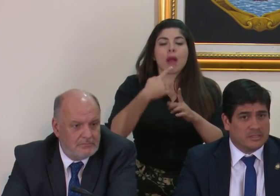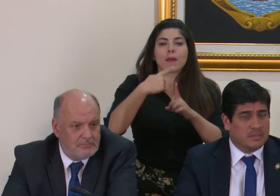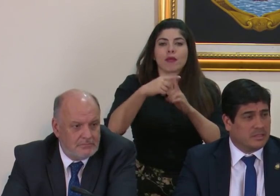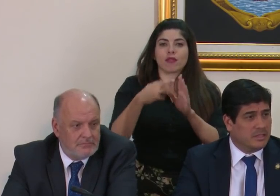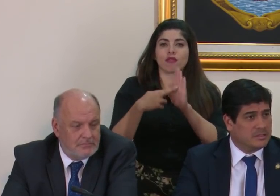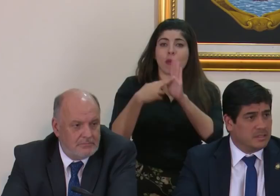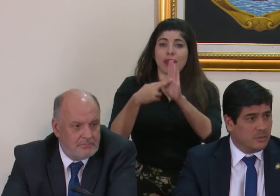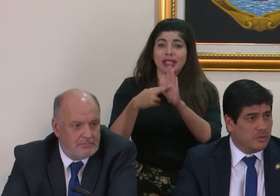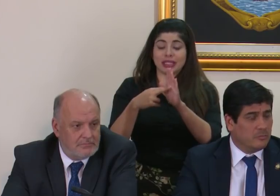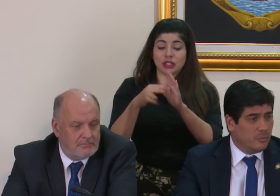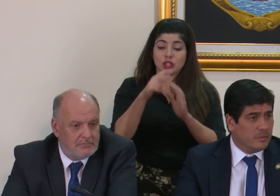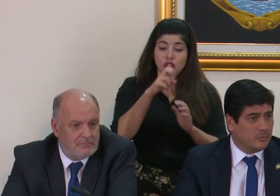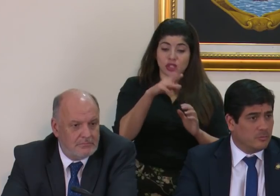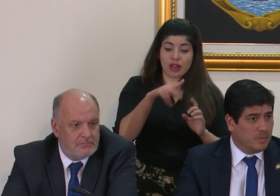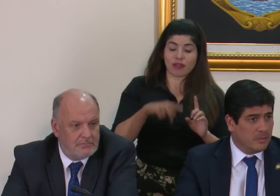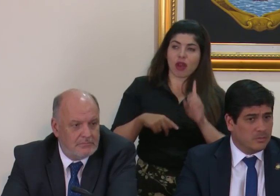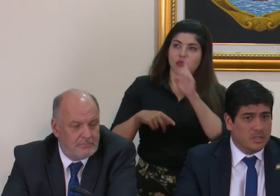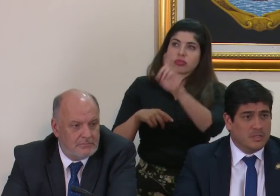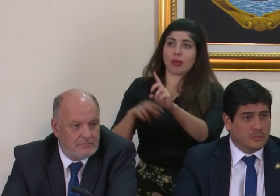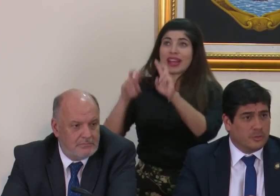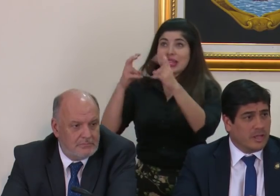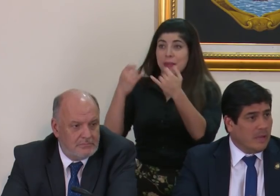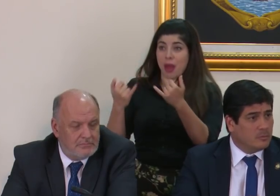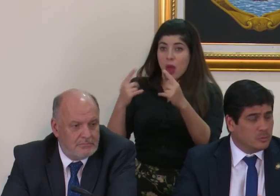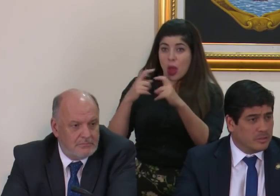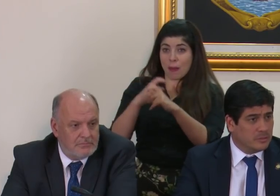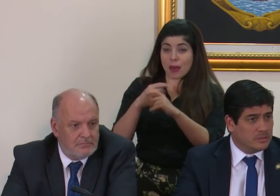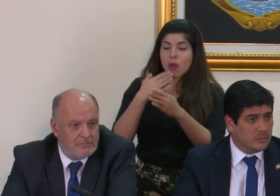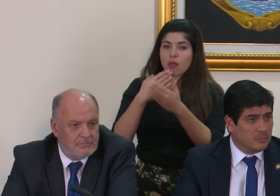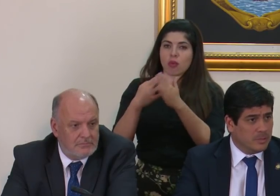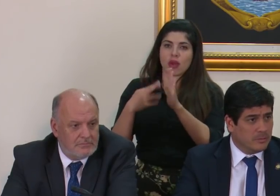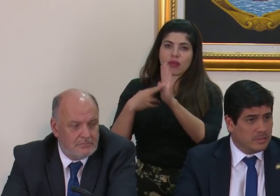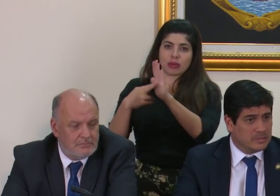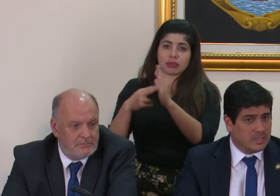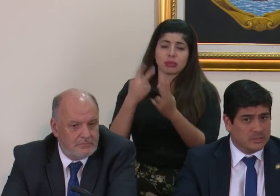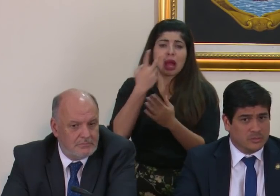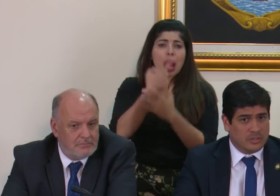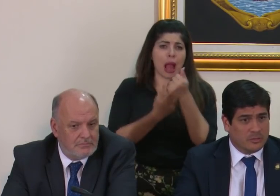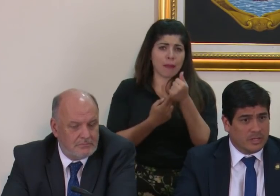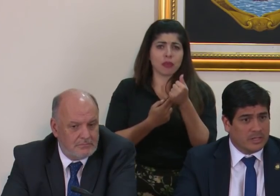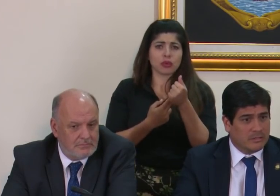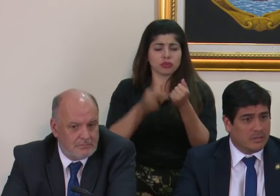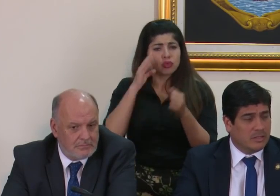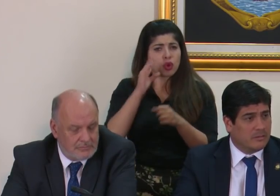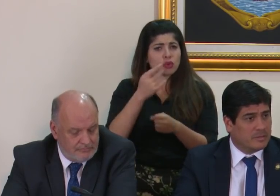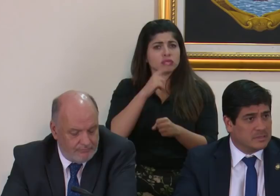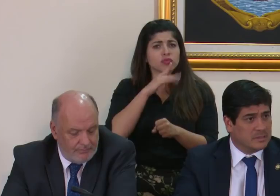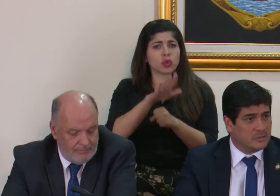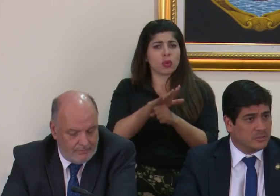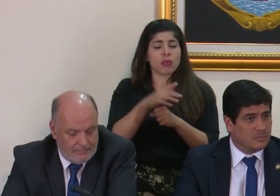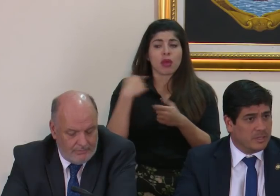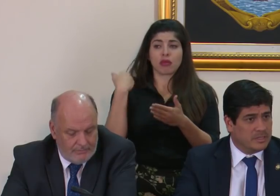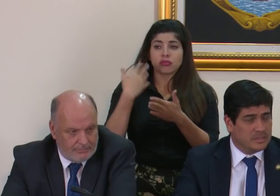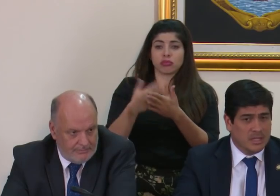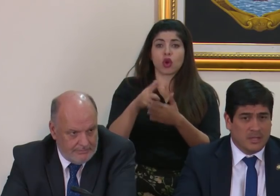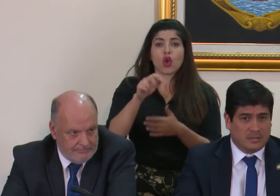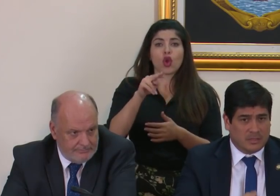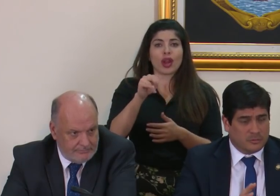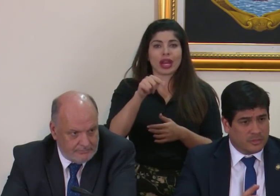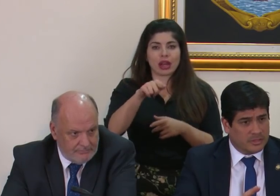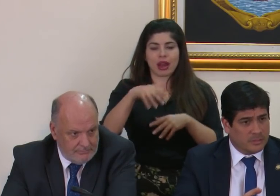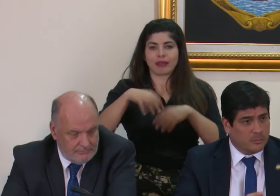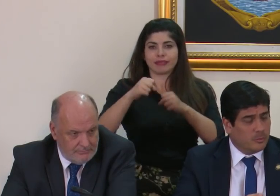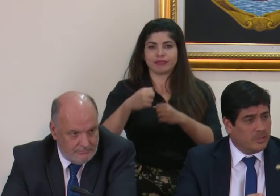del país en materia exterior en un momento complejo. Yo creo que ambos objetivos se han cumplido. En este caso, doña Lorena ha llevado la representación del país